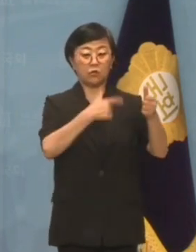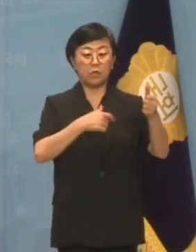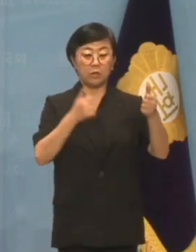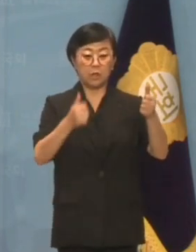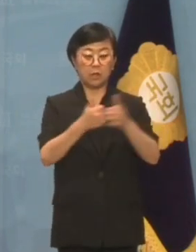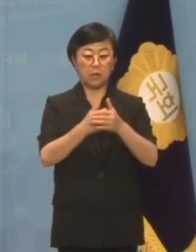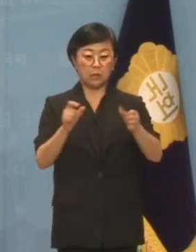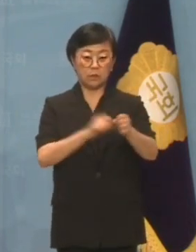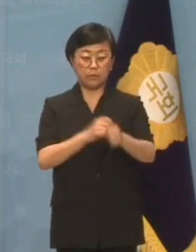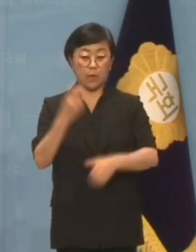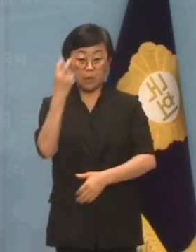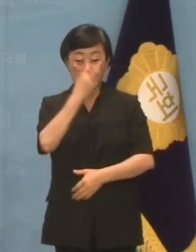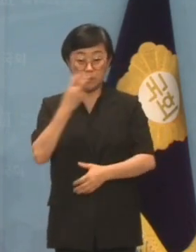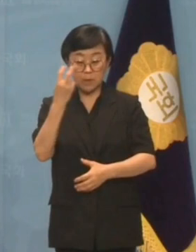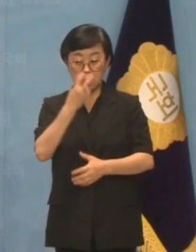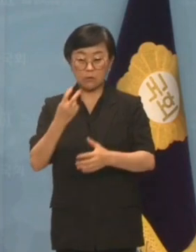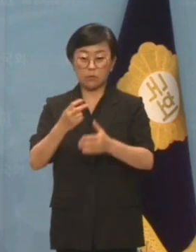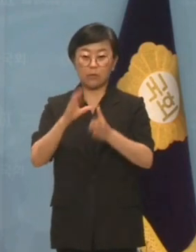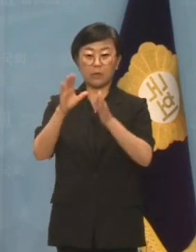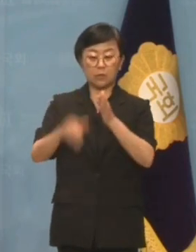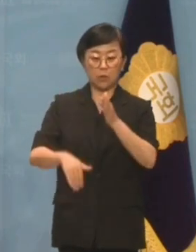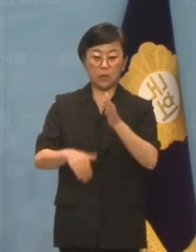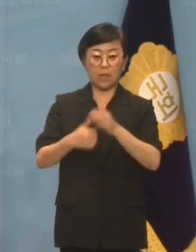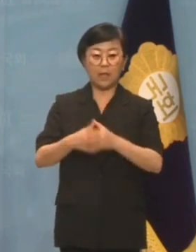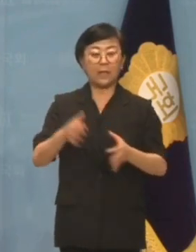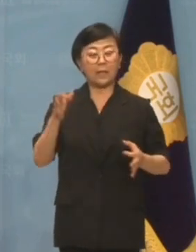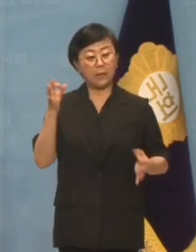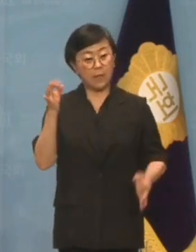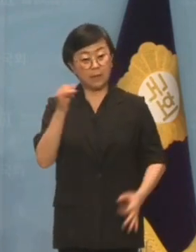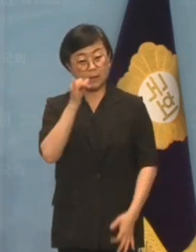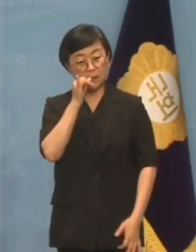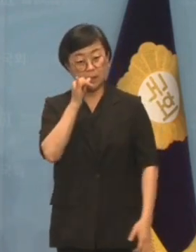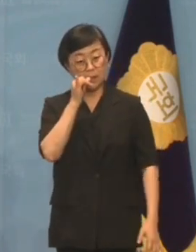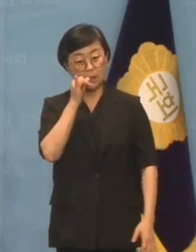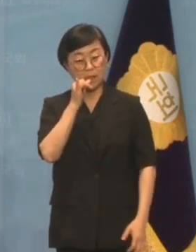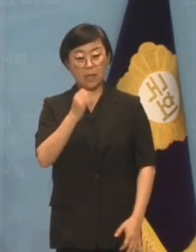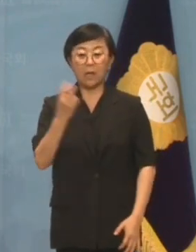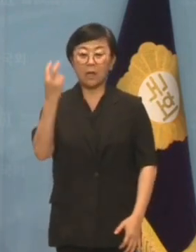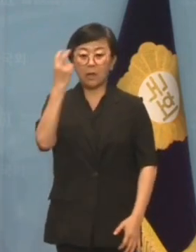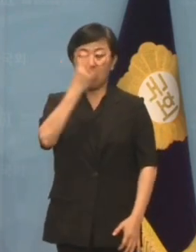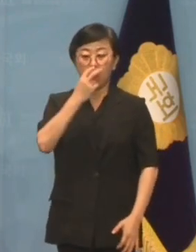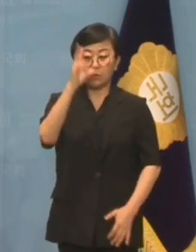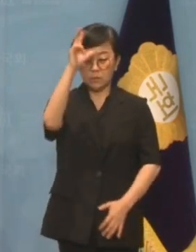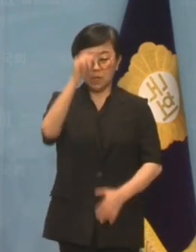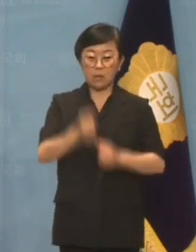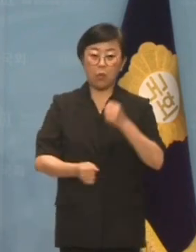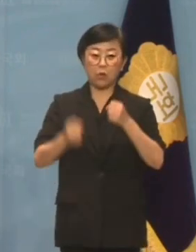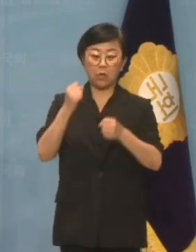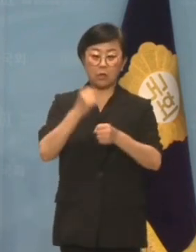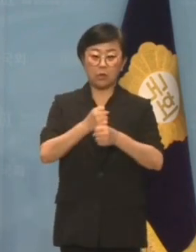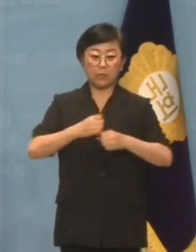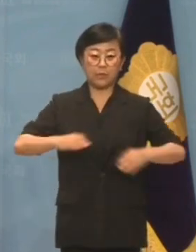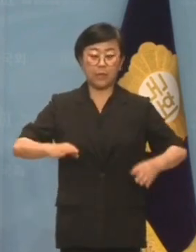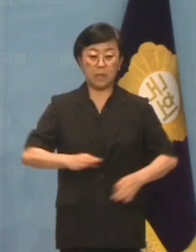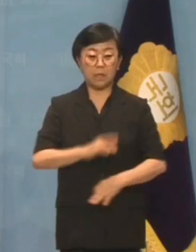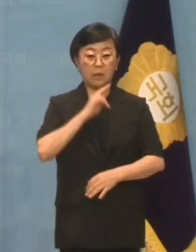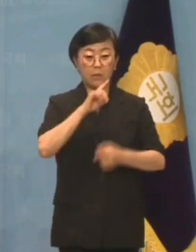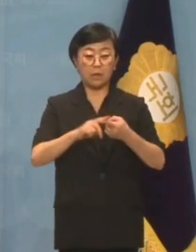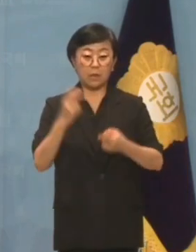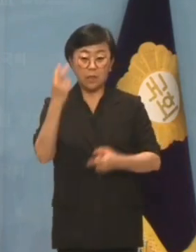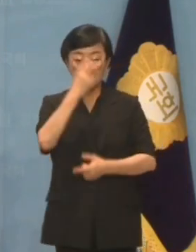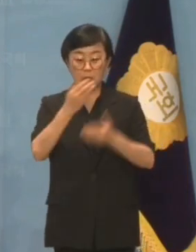특별감찰반원으로 활동하던 당시에는 가만히 있다가 검찰 복귀 후 비위 혐의로